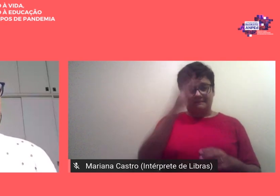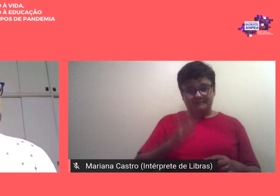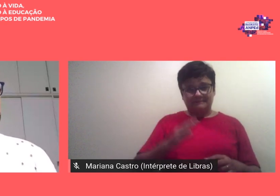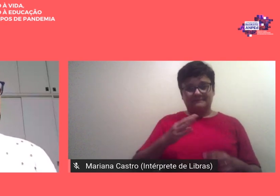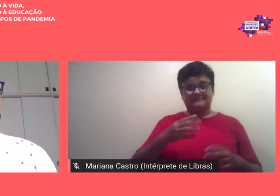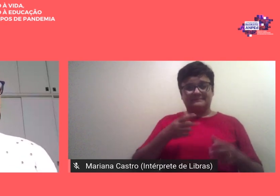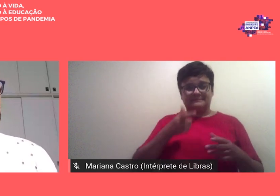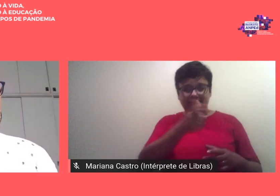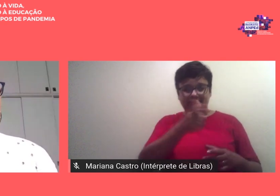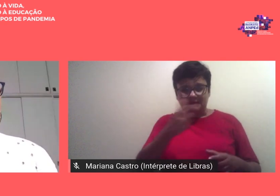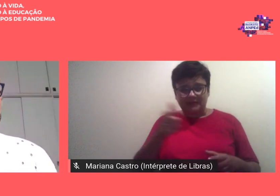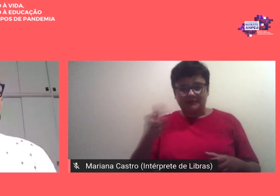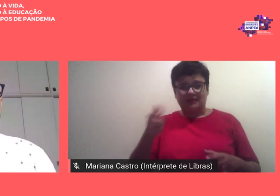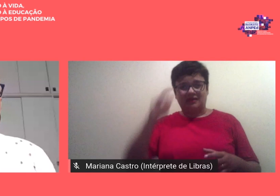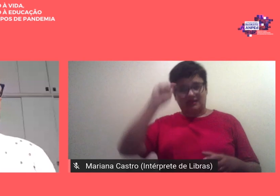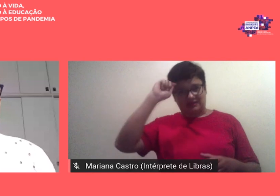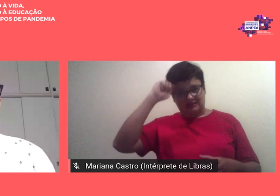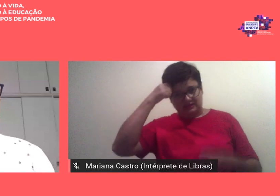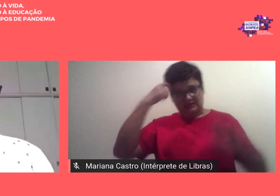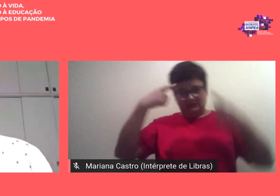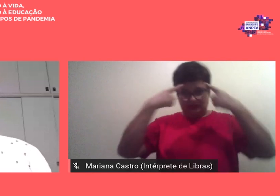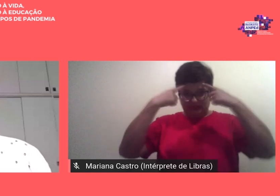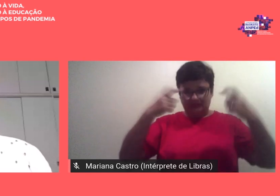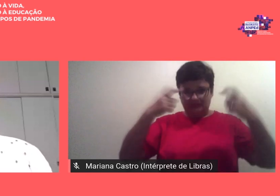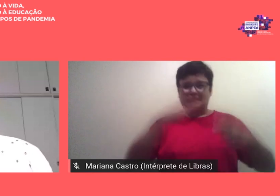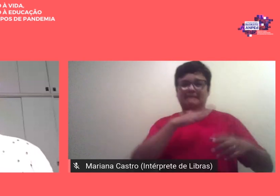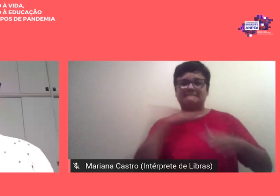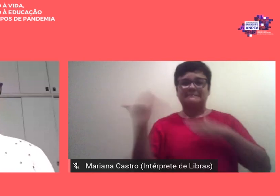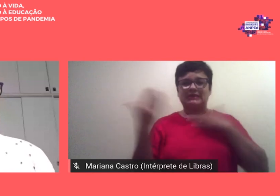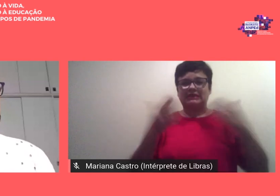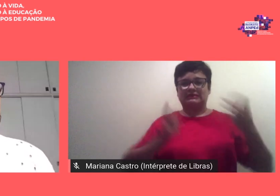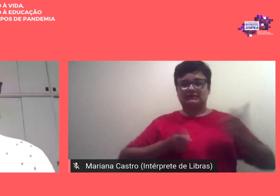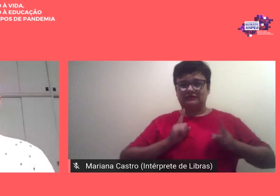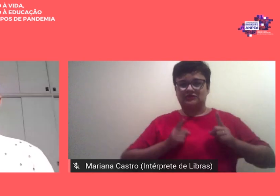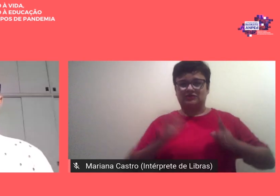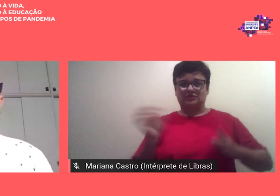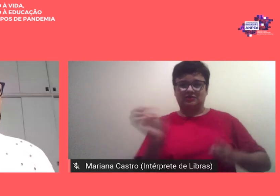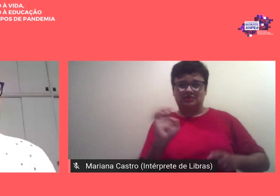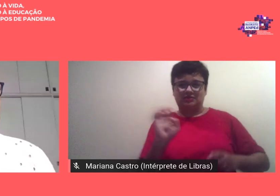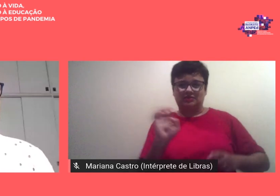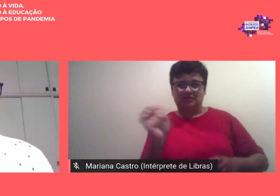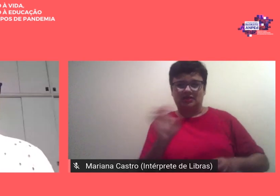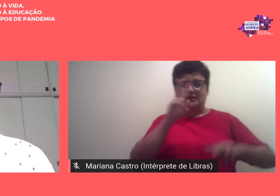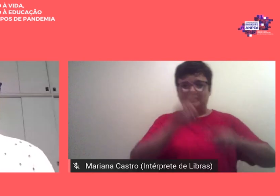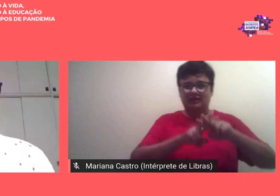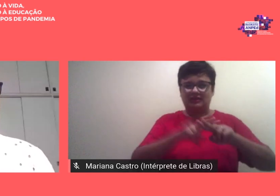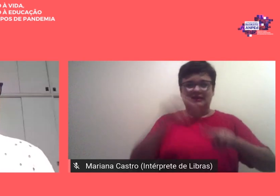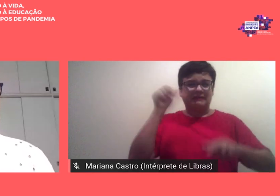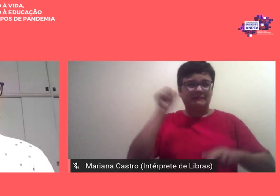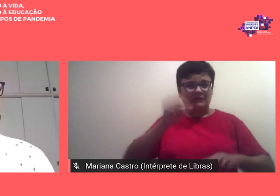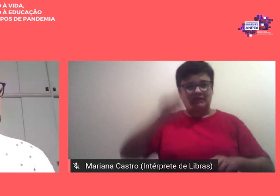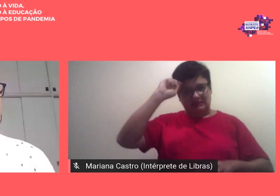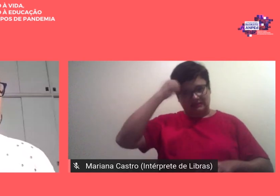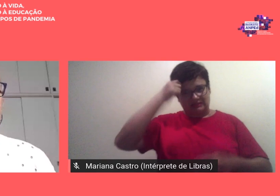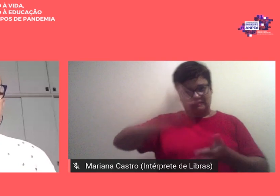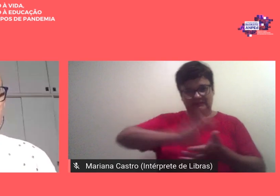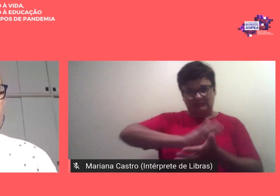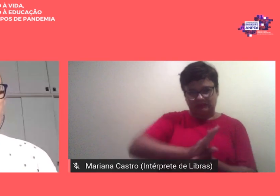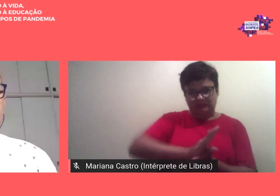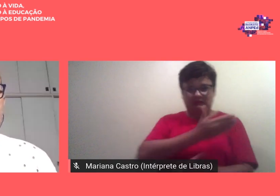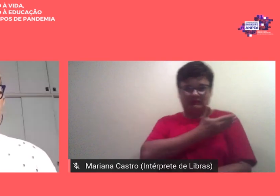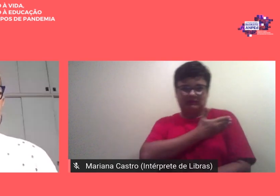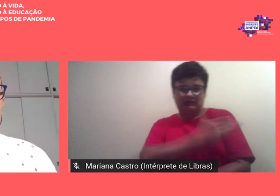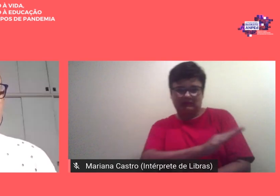negros e negras que violenta e mata suas mulheres que encarcera a população negra reverbera e reforça